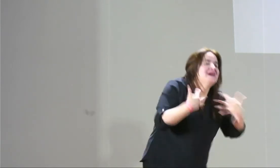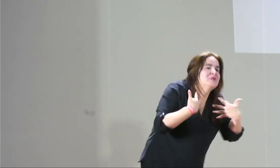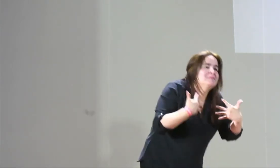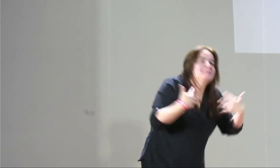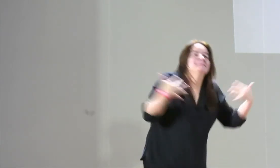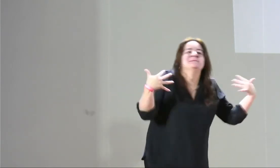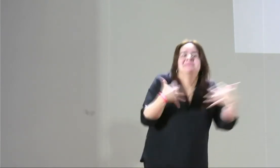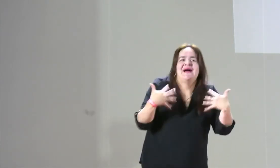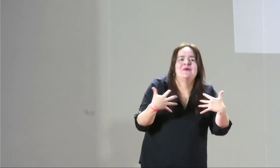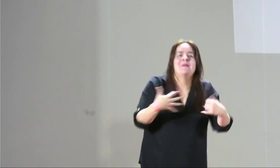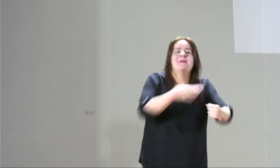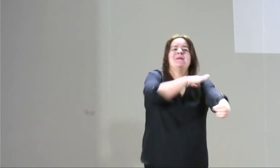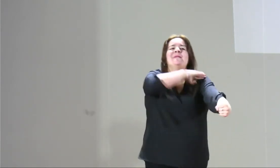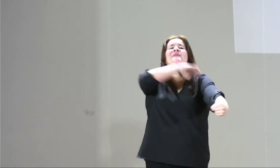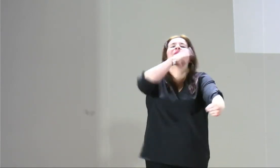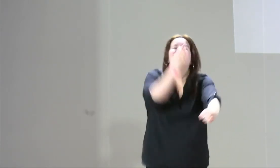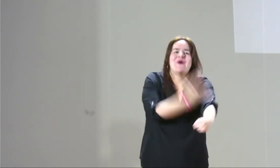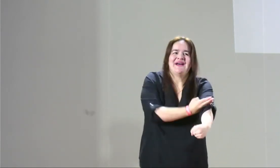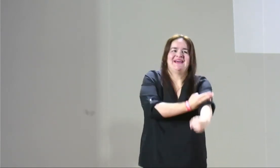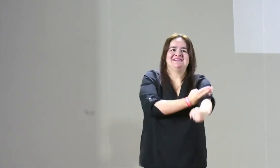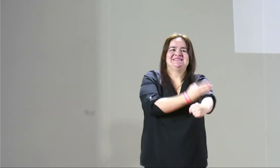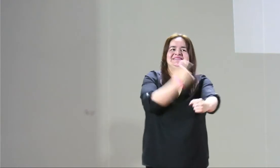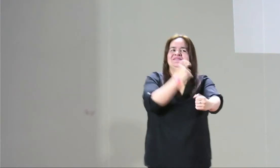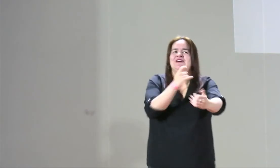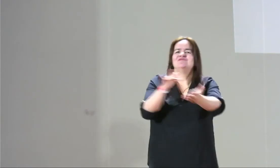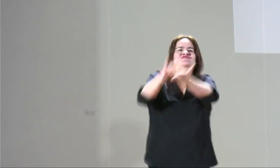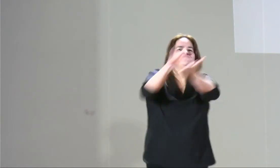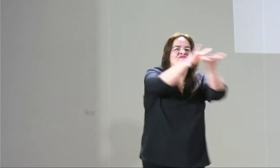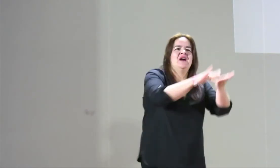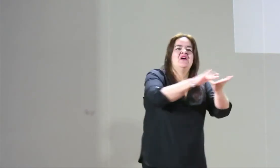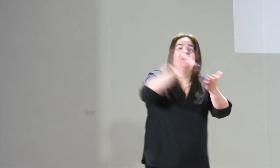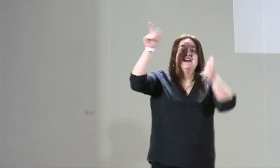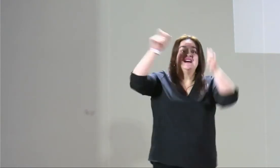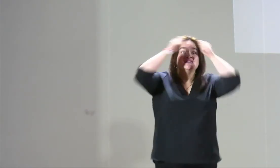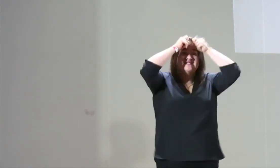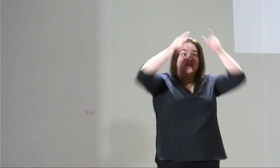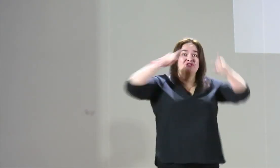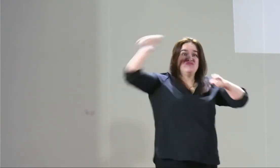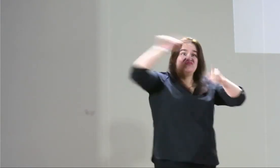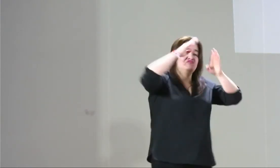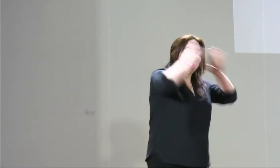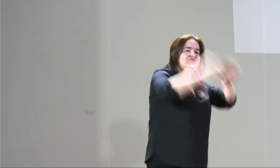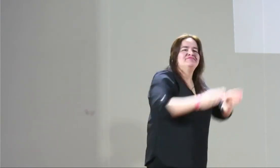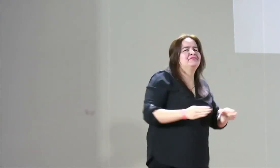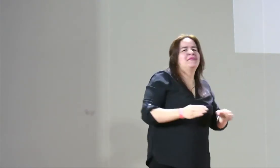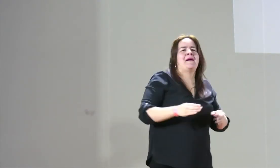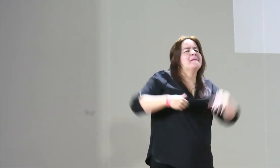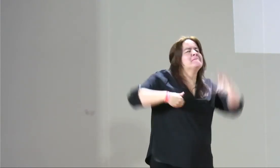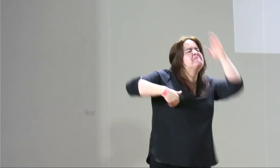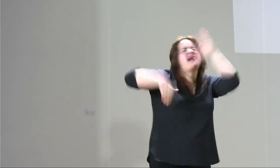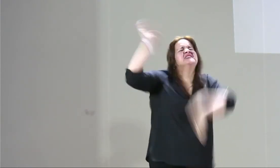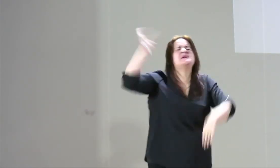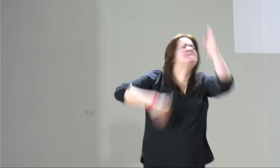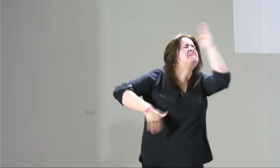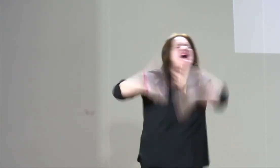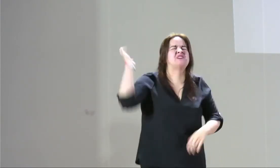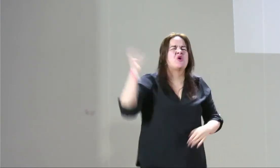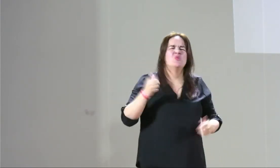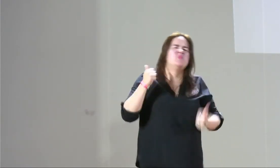pasado? ¿Qué ha pasado desde la vigencia de esta ley? Entonces, seguimos teniendo miedos, seguimos teniendo temores, aún no estamos empoderadas y